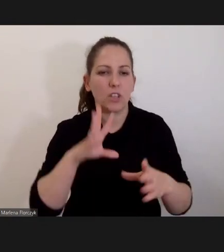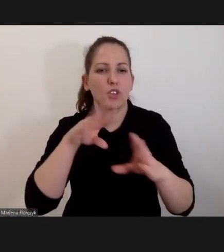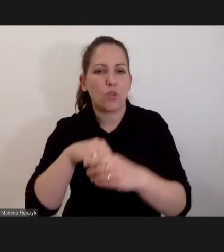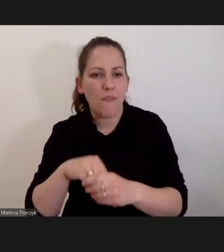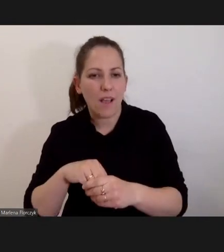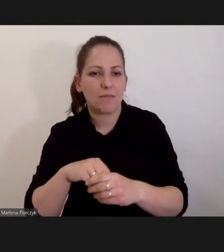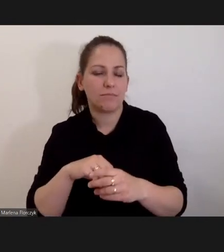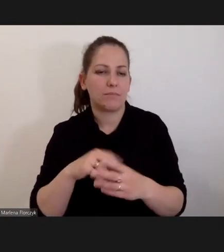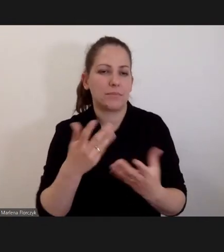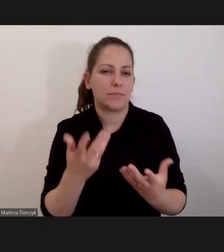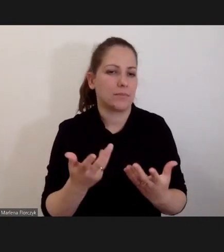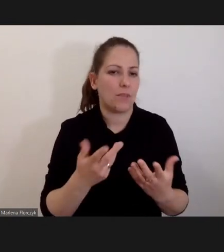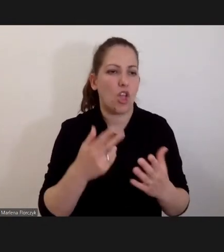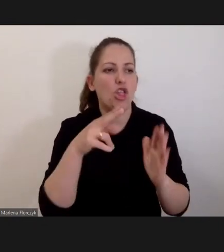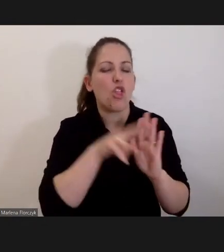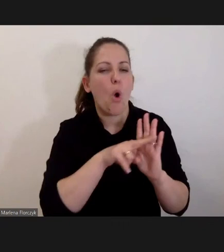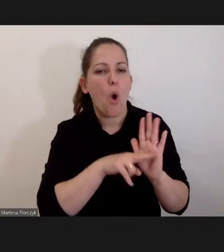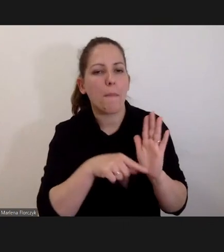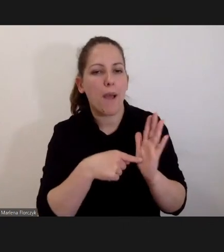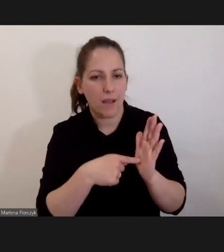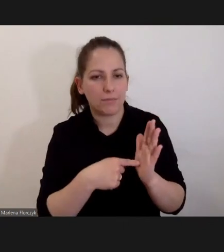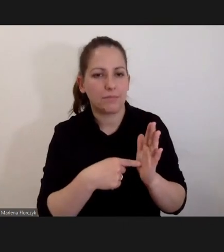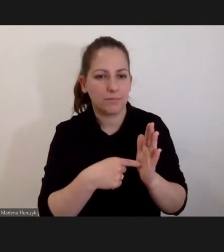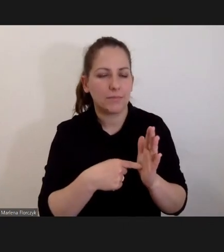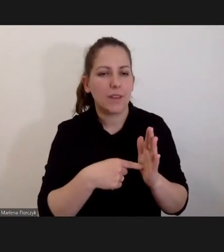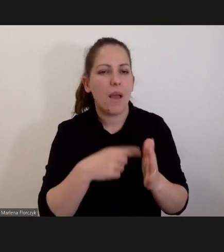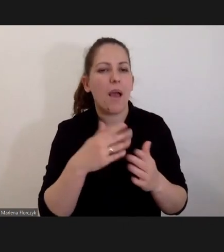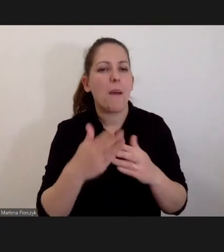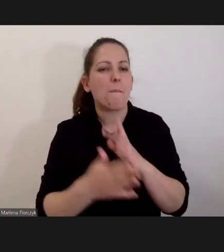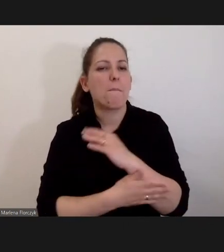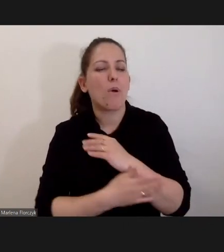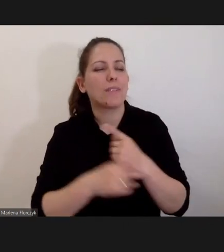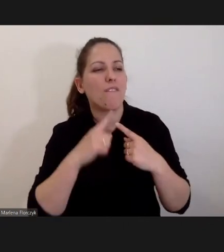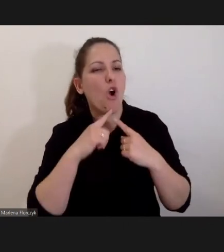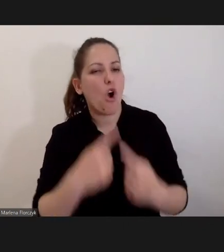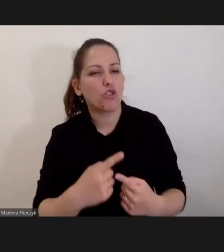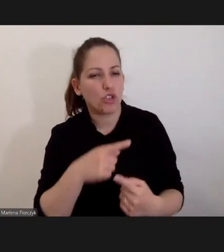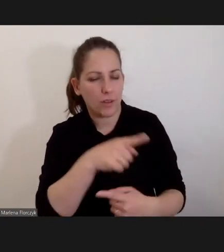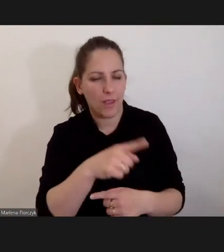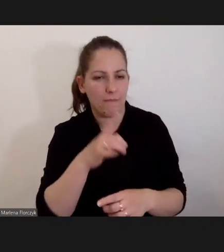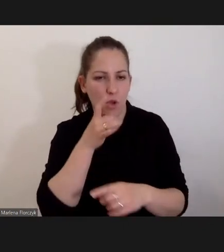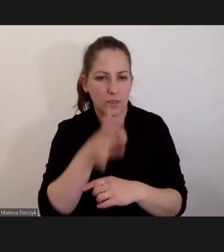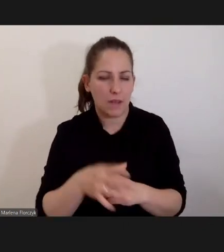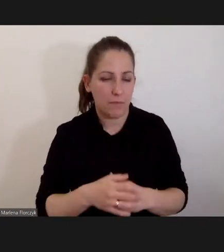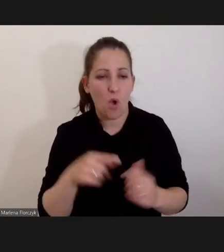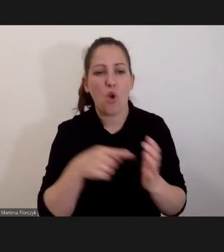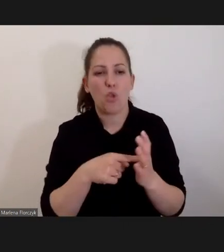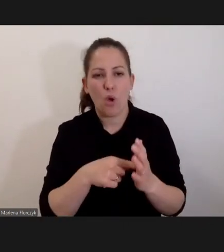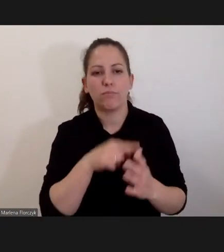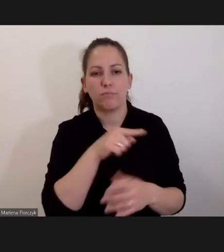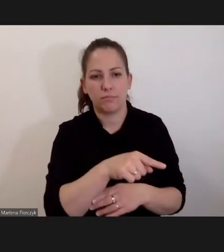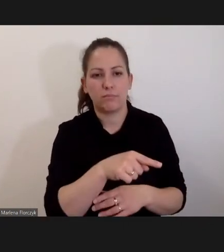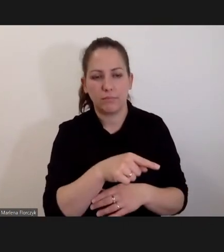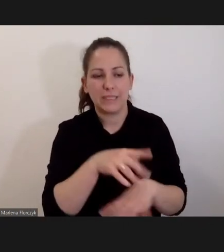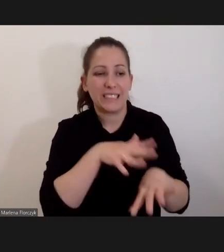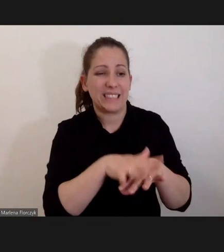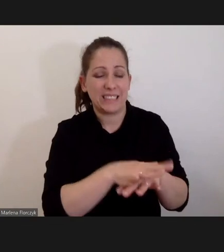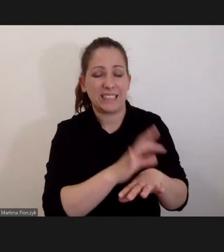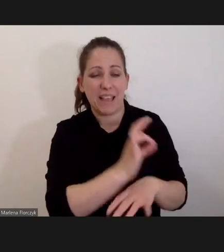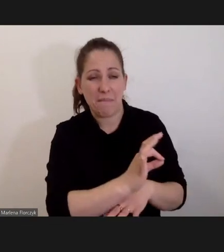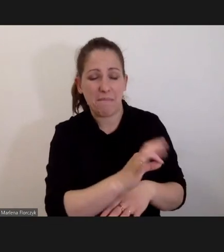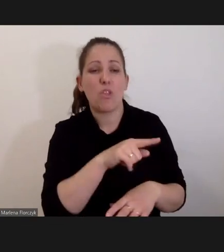bądź wykładni normy, która legła u podstaw orzeczenia zaskarżonego. Więc to jest swoistość tego systemu i to